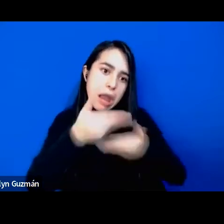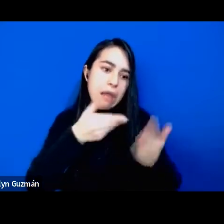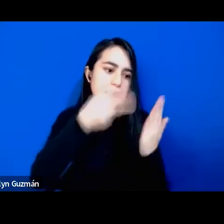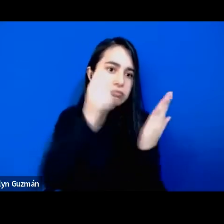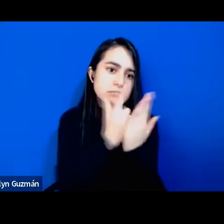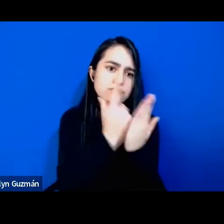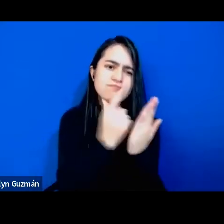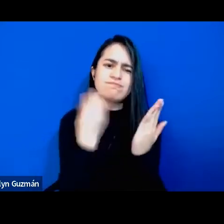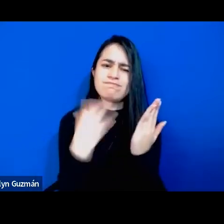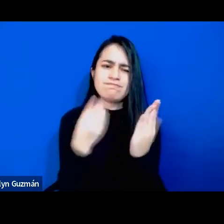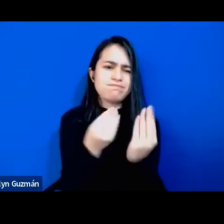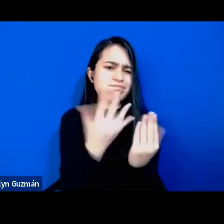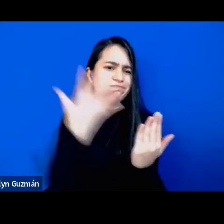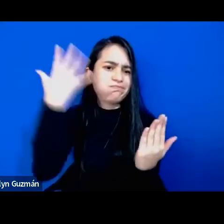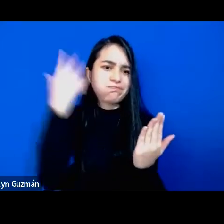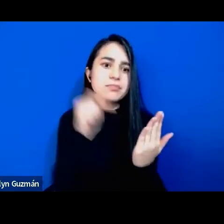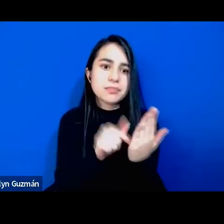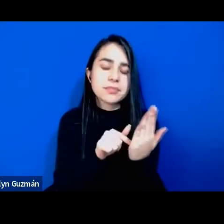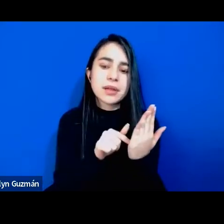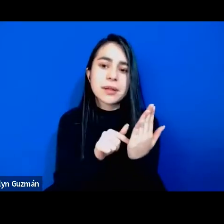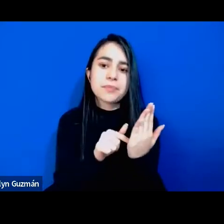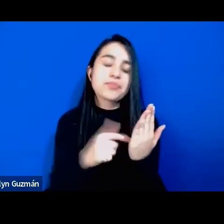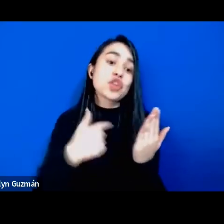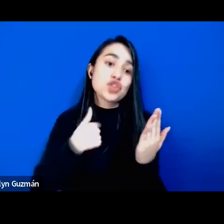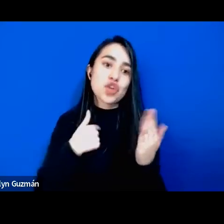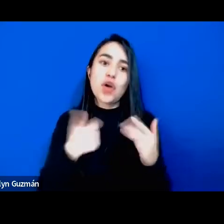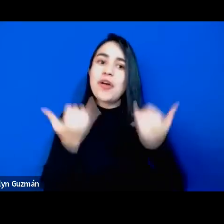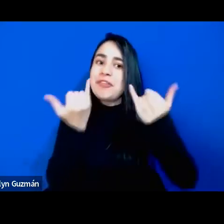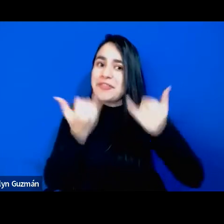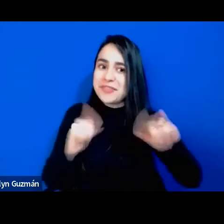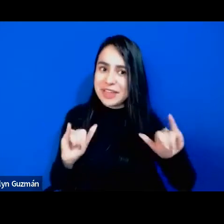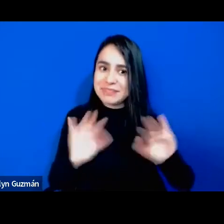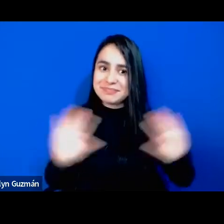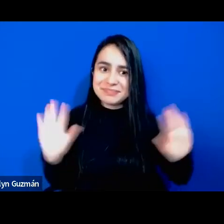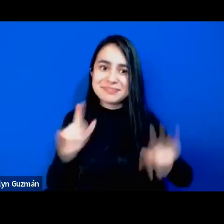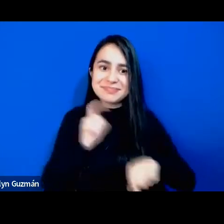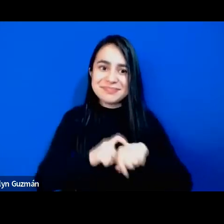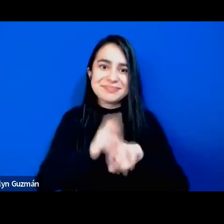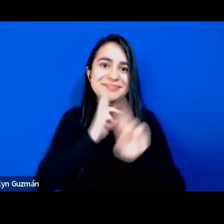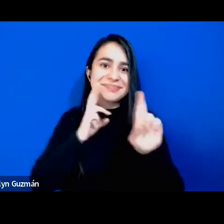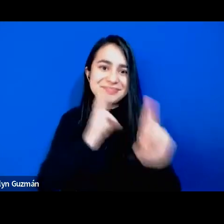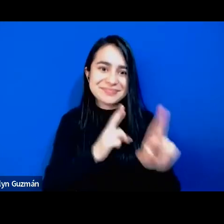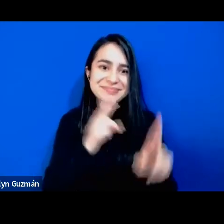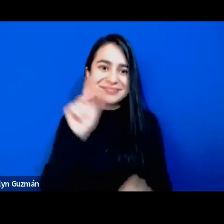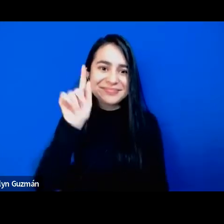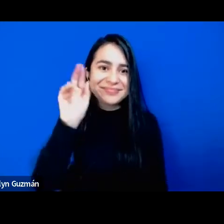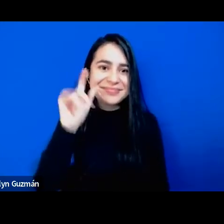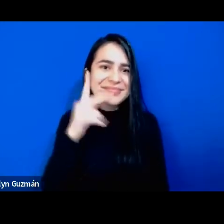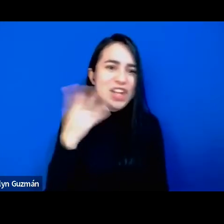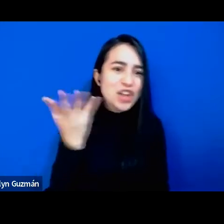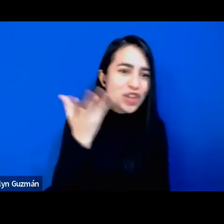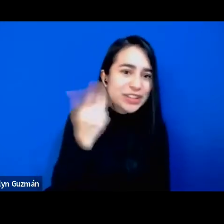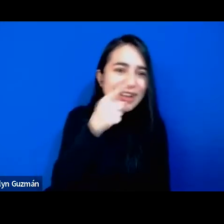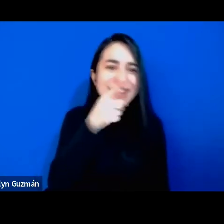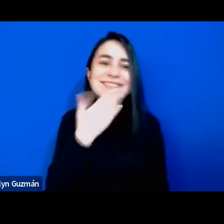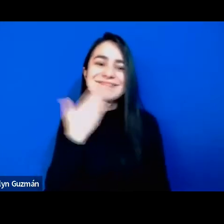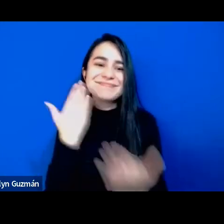y yo paro por aquí en este momento Franky muchas gracias